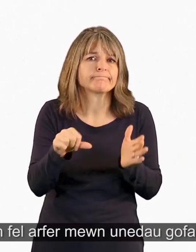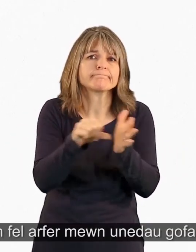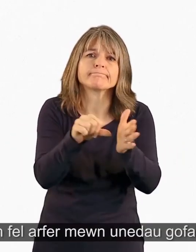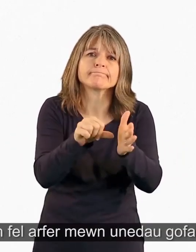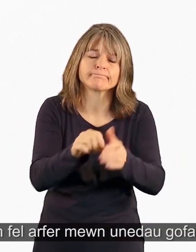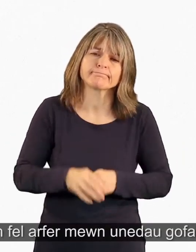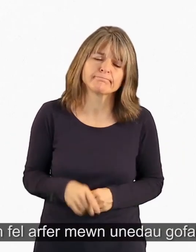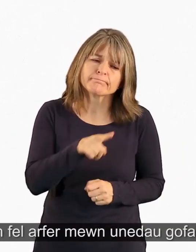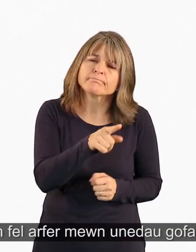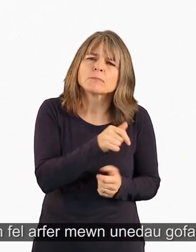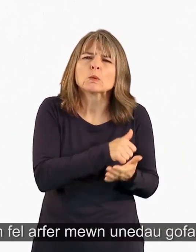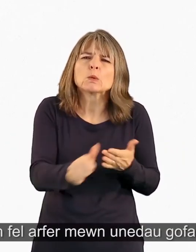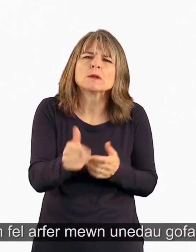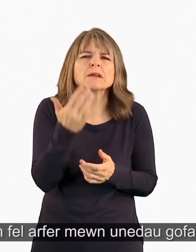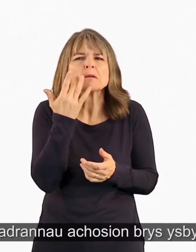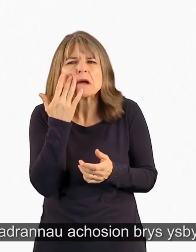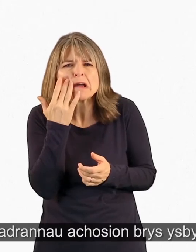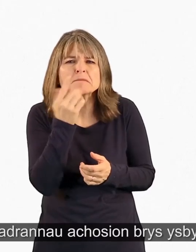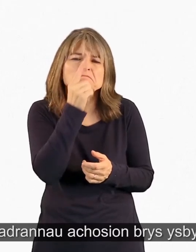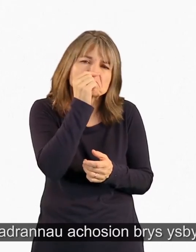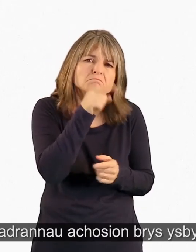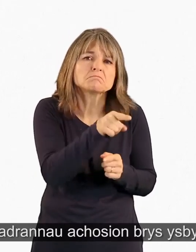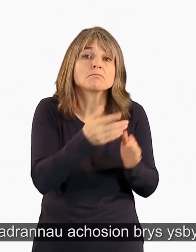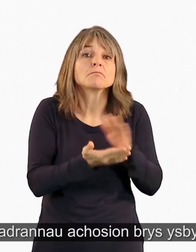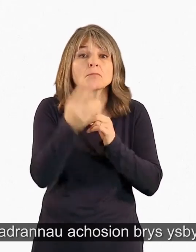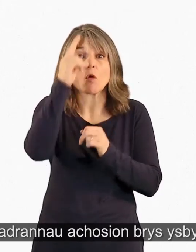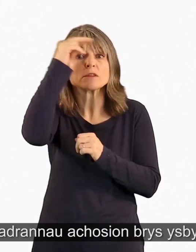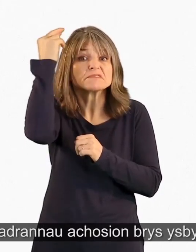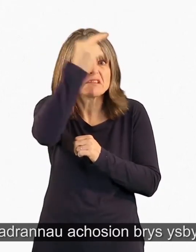arfer mewn unedau gofal dwys neu adrannau achosion bris y sbytau.